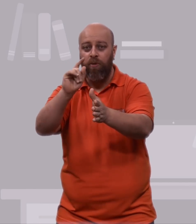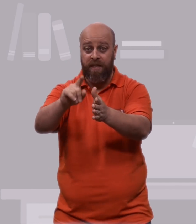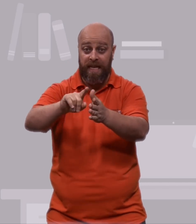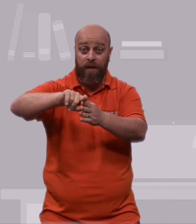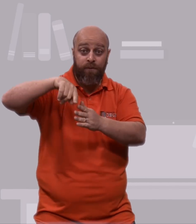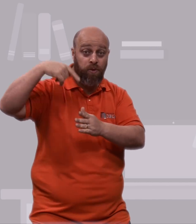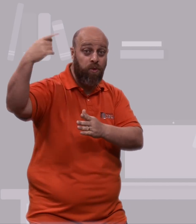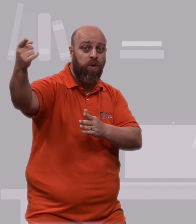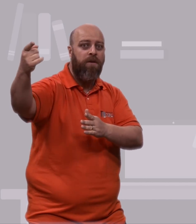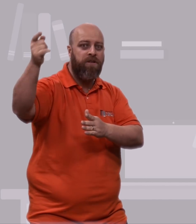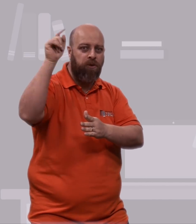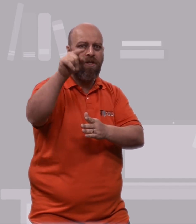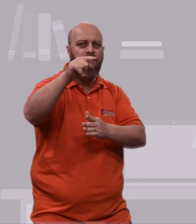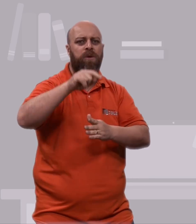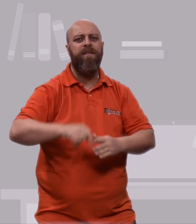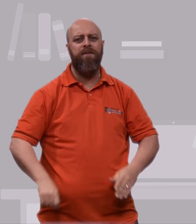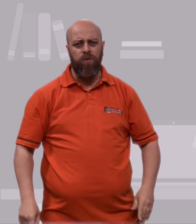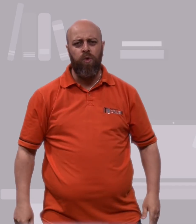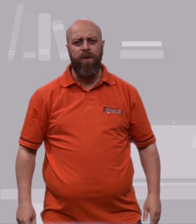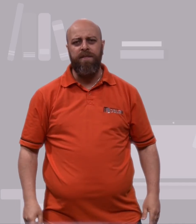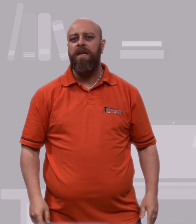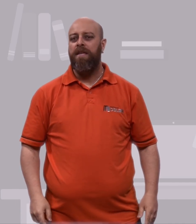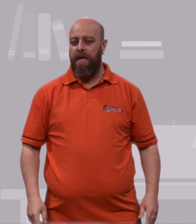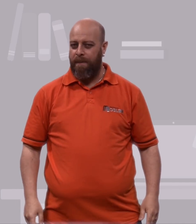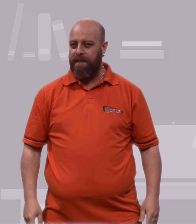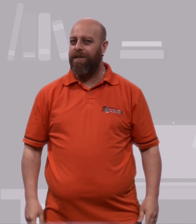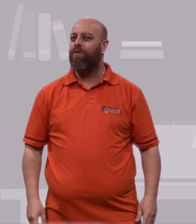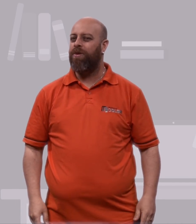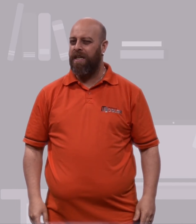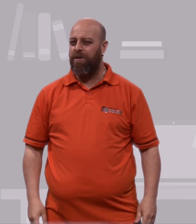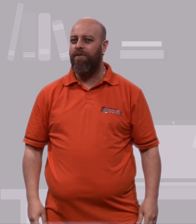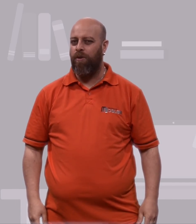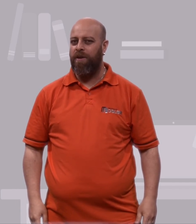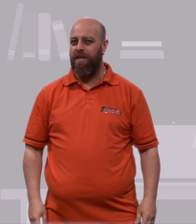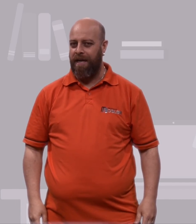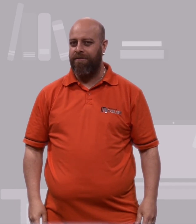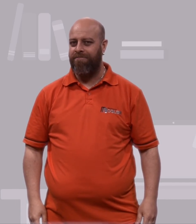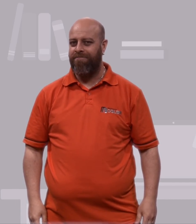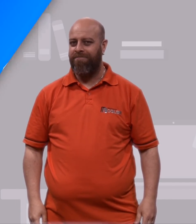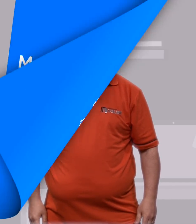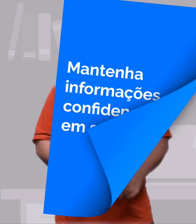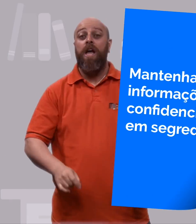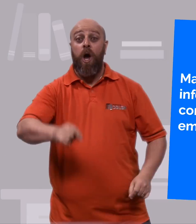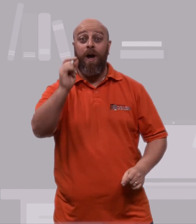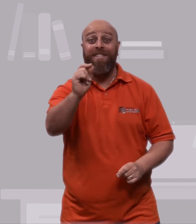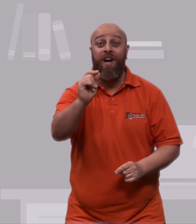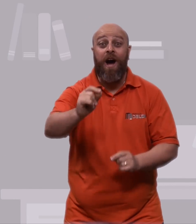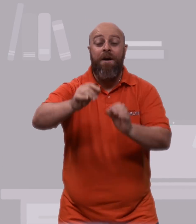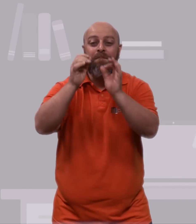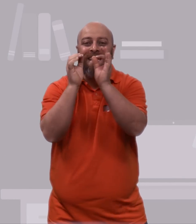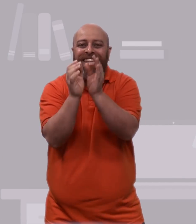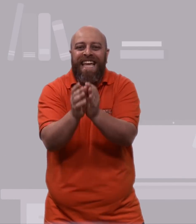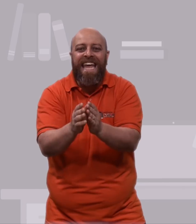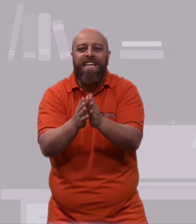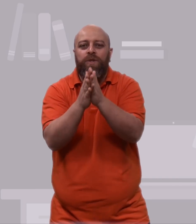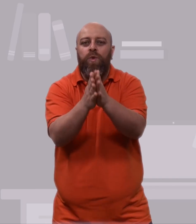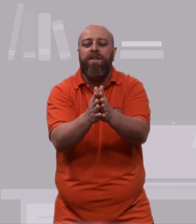Porque lá no futuro você pode ter consequências muito ruins dependendo do que foi compartilhado. Olha só! Mantenha suas